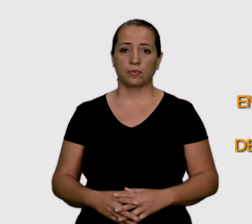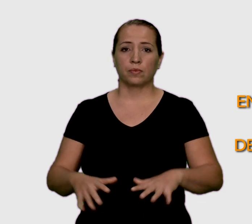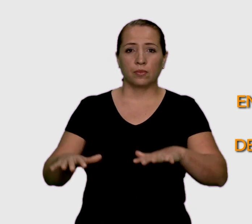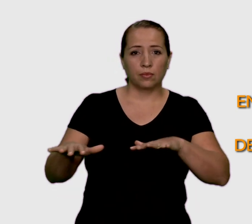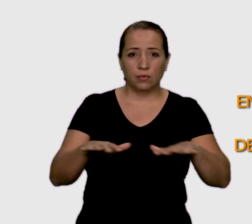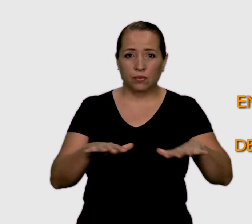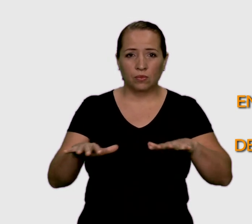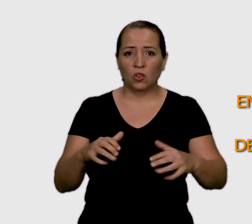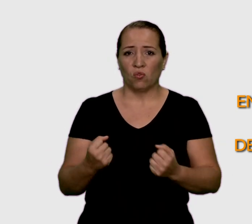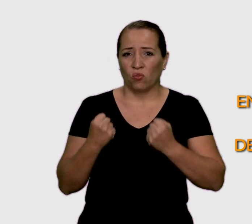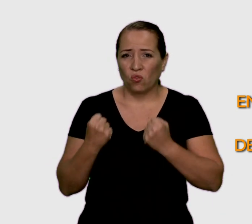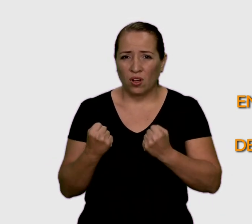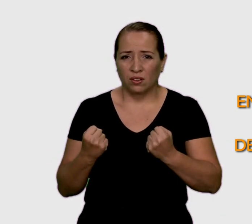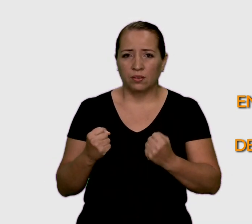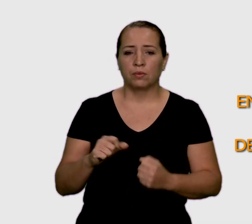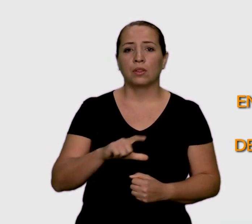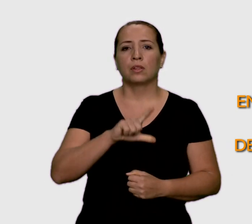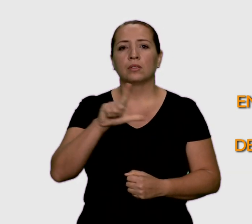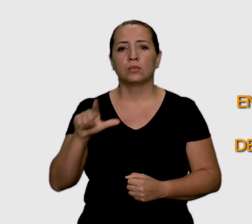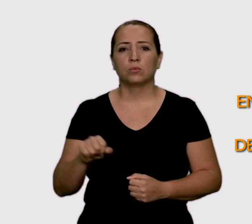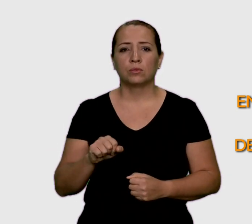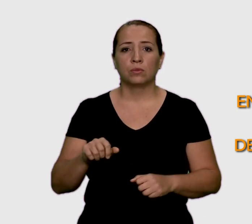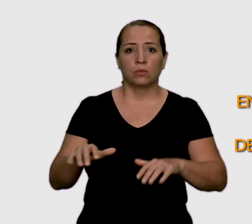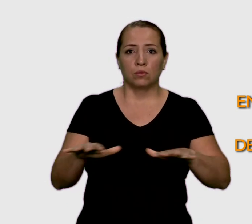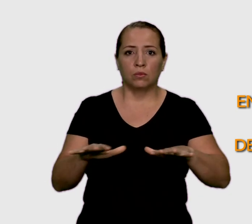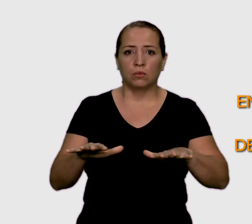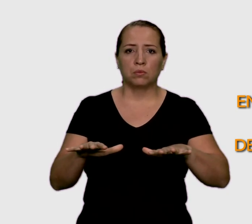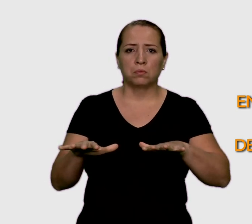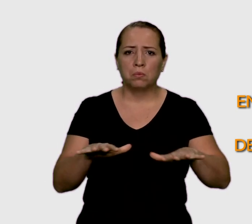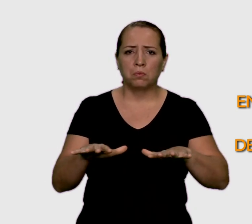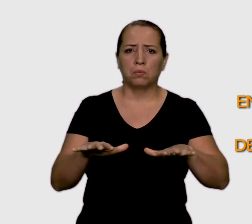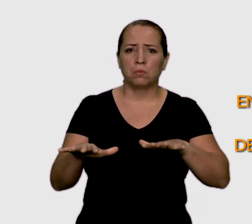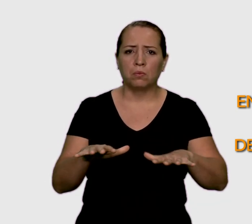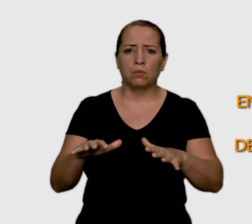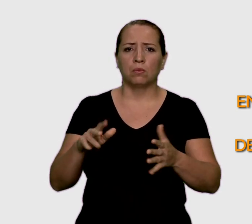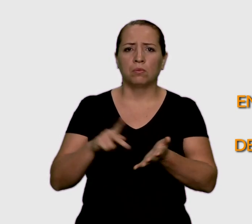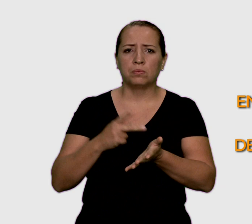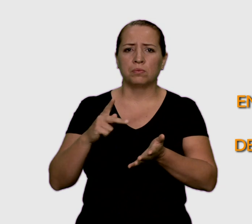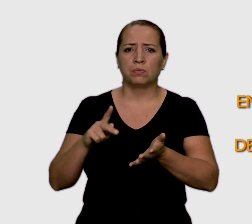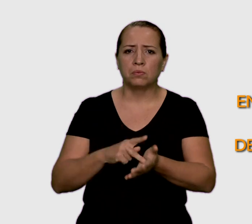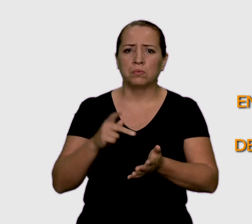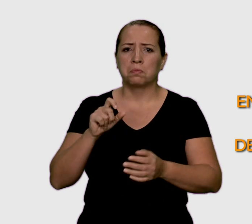¿Es normal que ocurran más sismos en el mismo lugar después de un sismo fuerte?